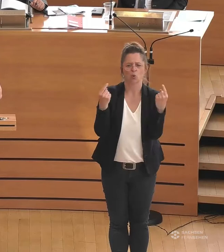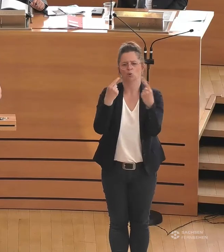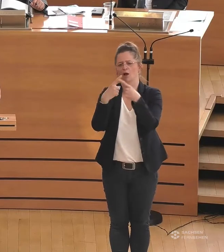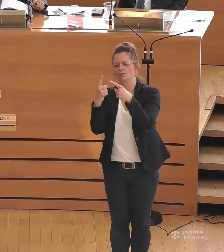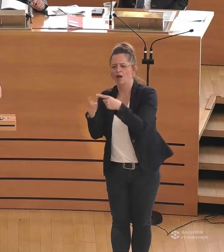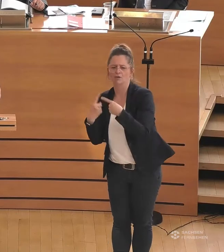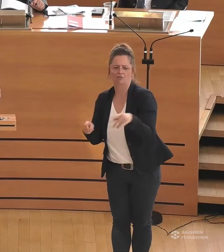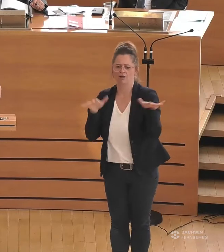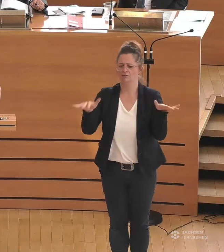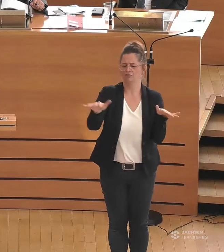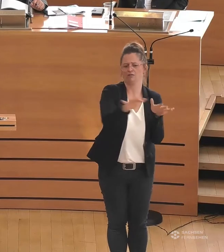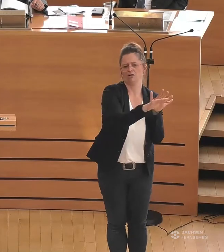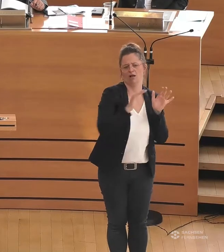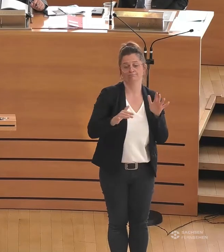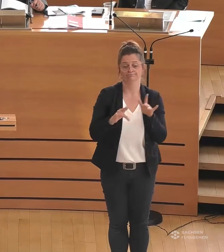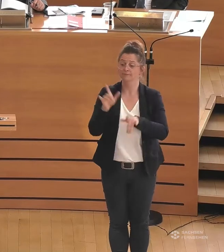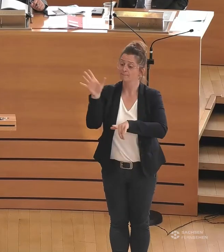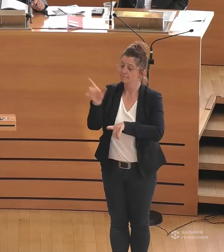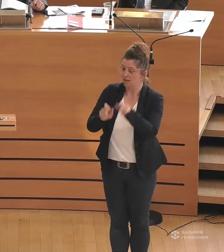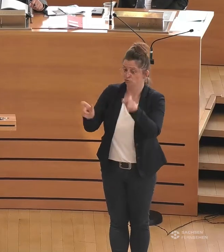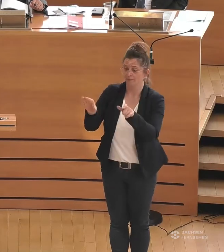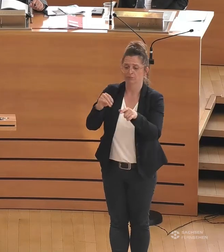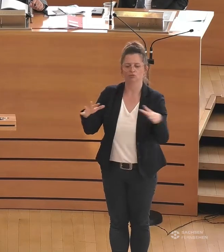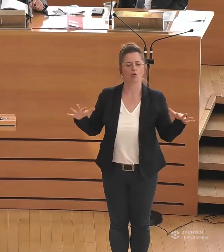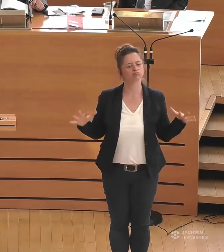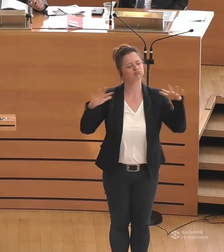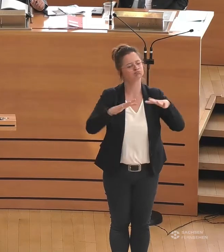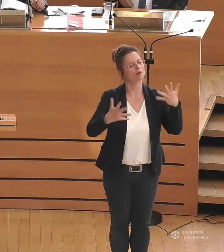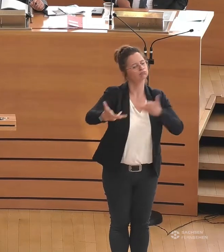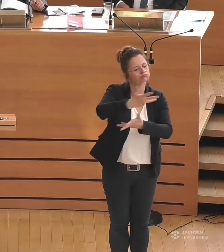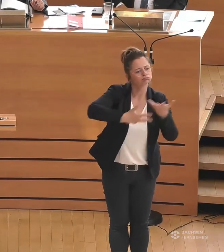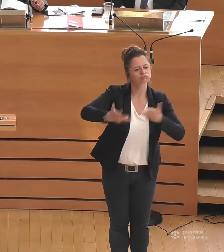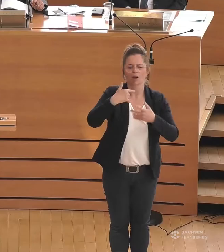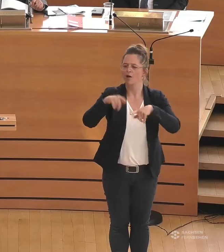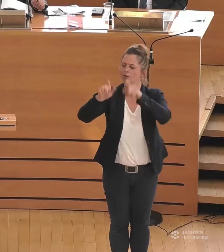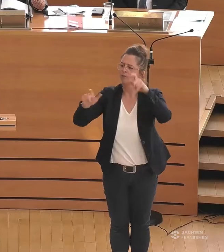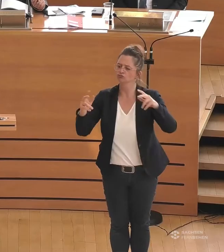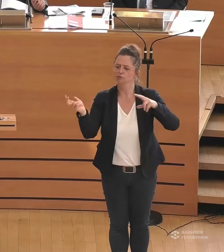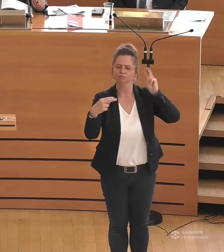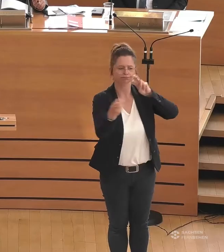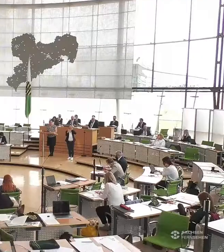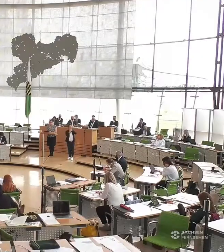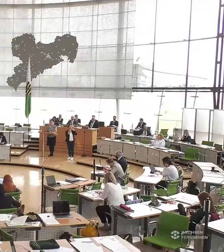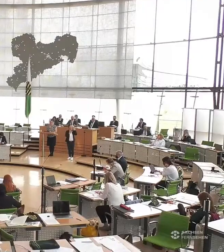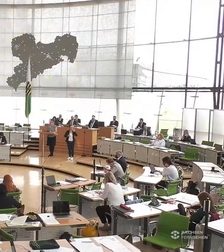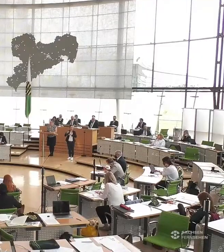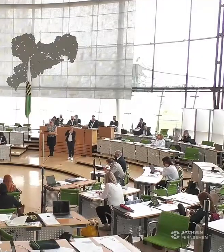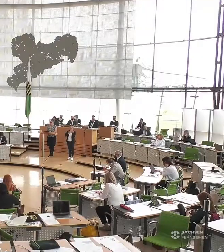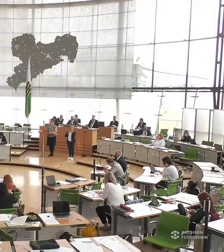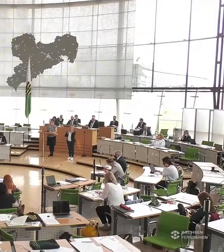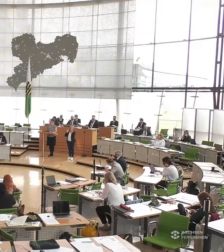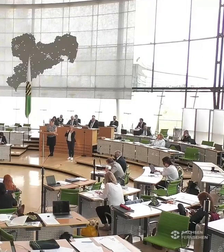Aktionen statt, in denen sich Menschen mit Behinderung vernetzen können, auch andere Menschen teilnehmen können und in denen gemeinsam auf die Situation